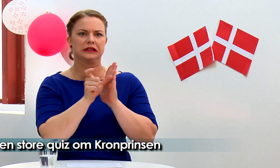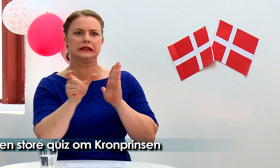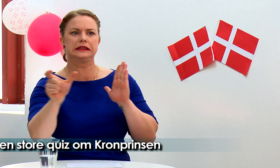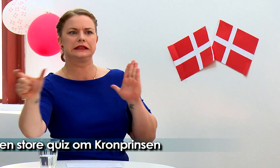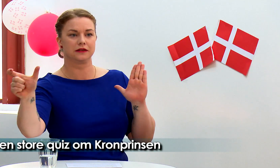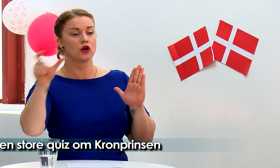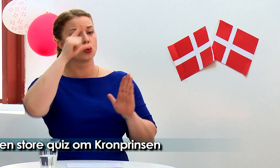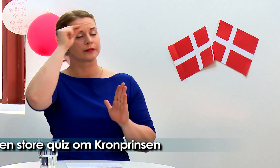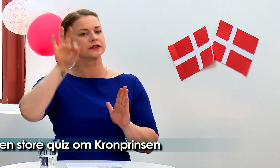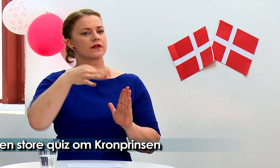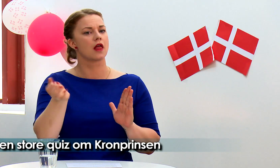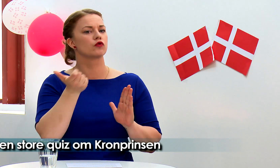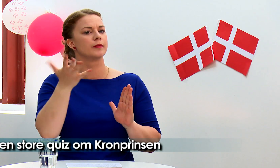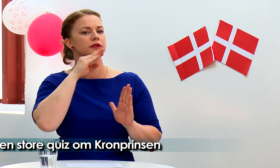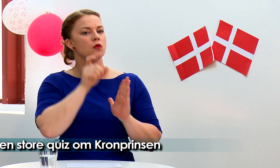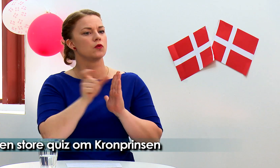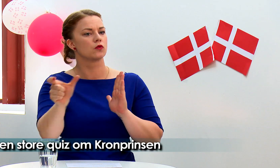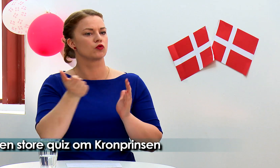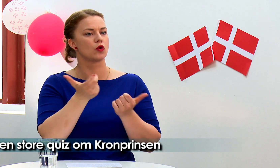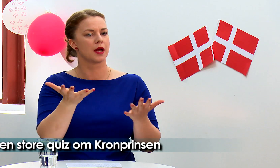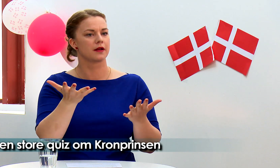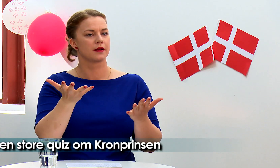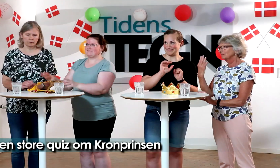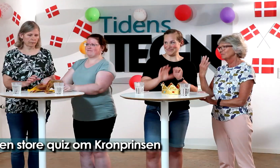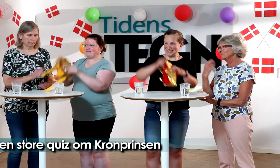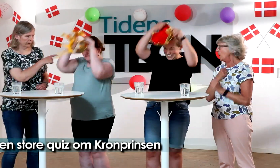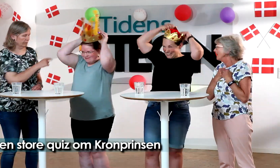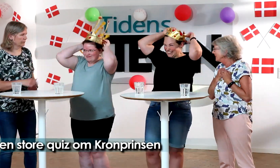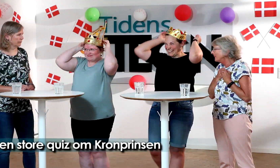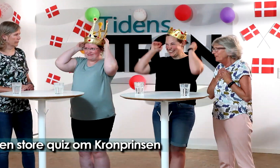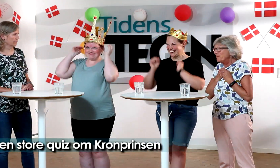mange navne, men hvor mange navne har kronprins Frederik? Åh.